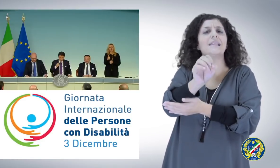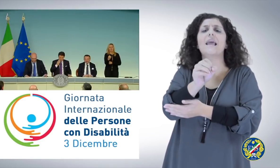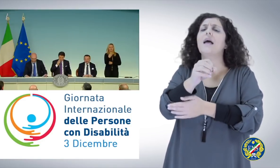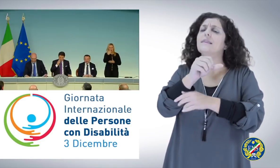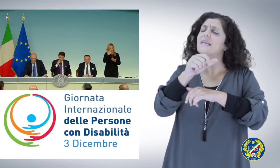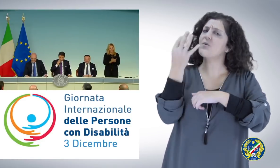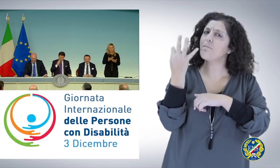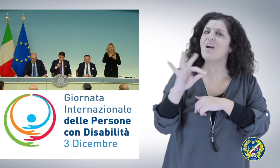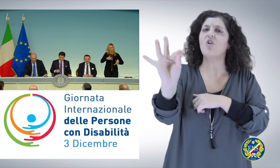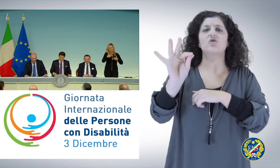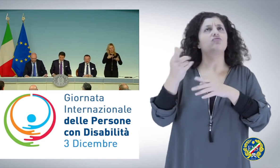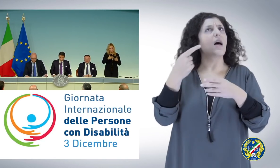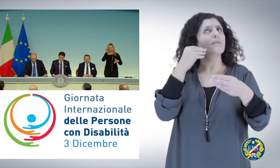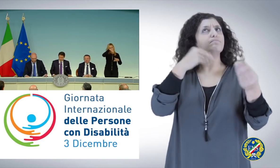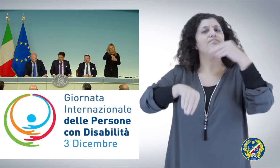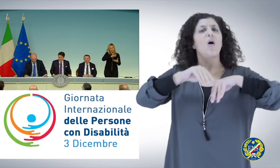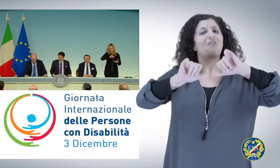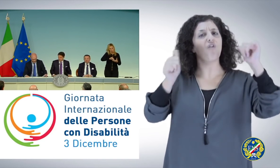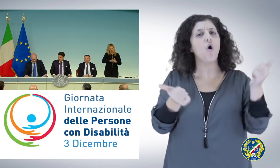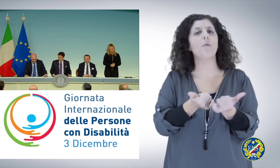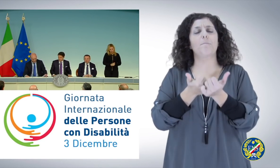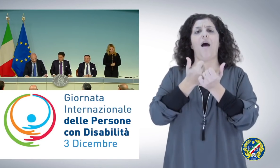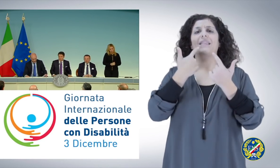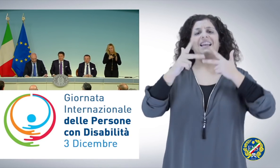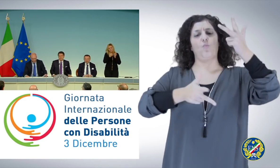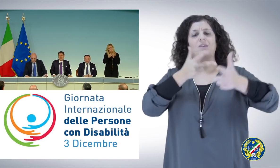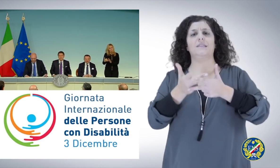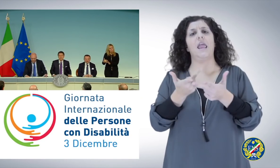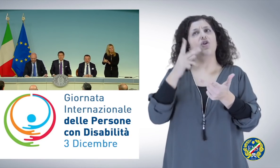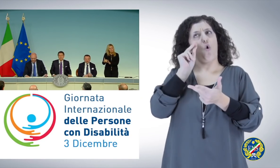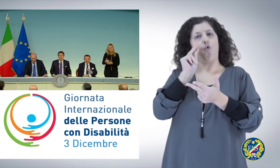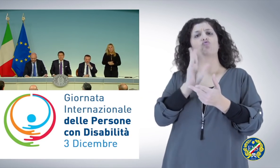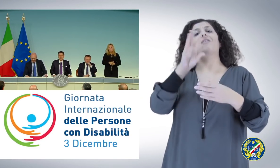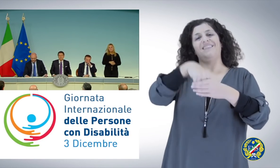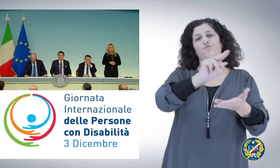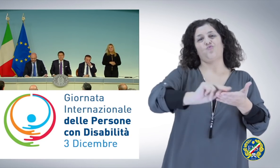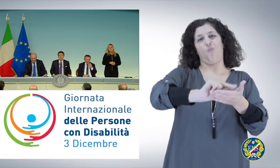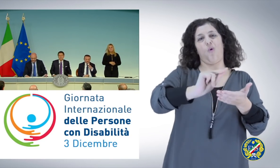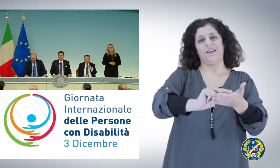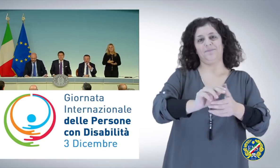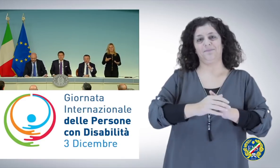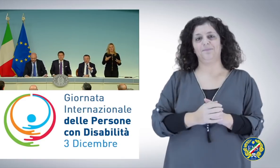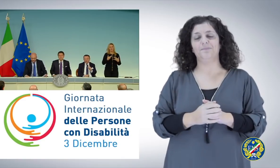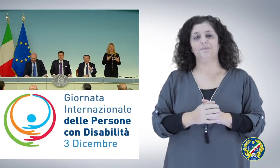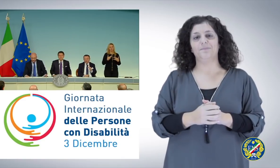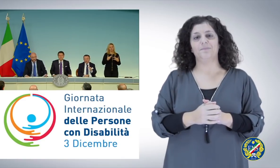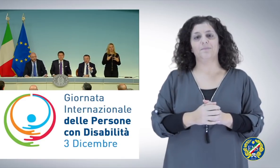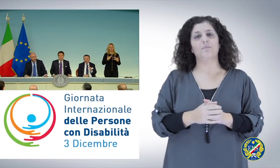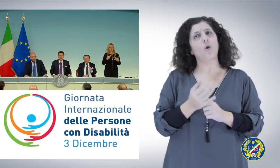segni all'interno delle scuole. Un'ultima cosa, c'è un protocollo